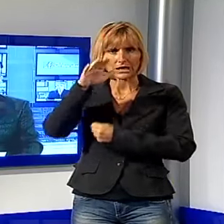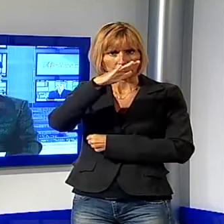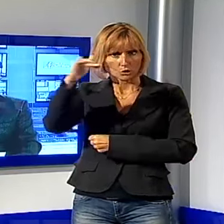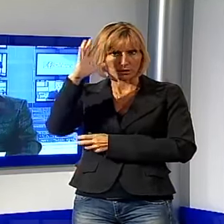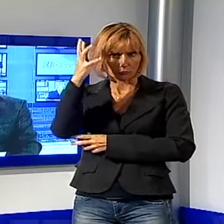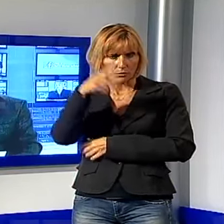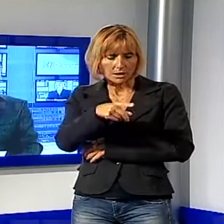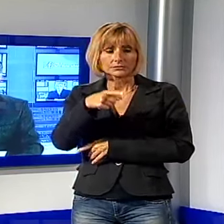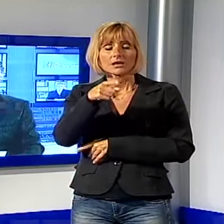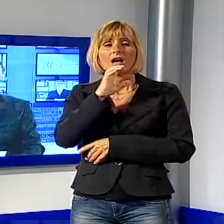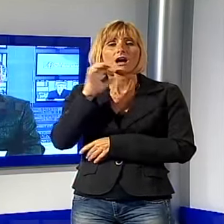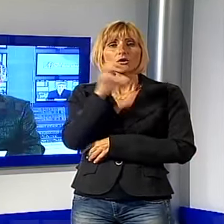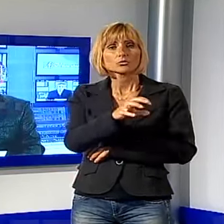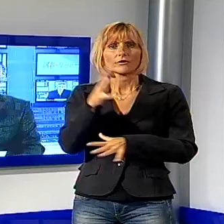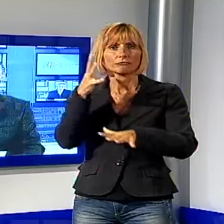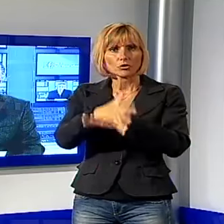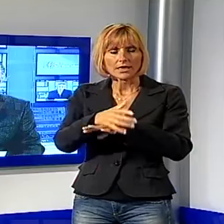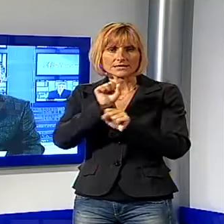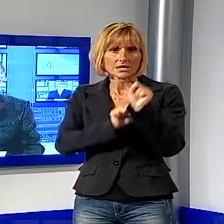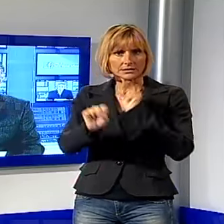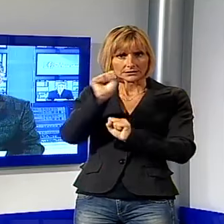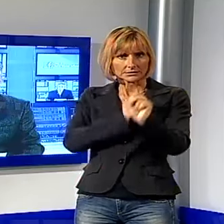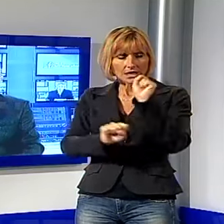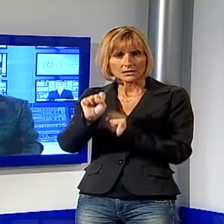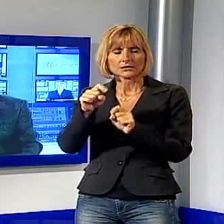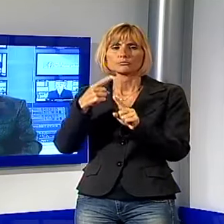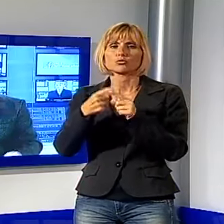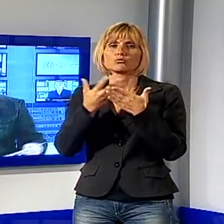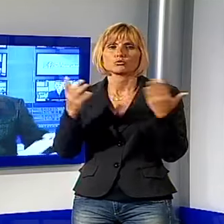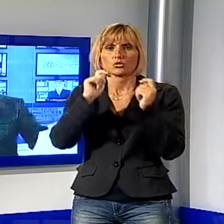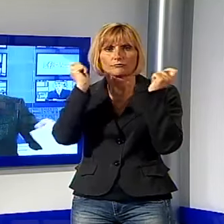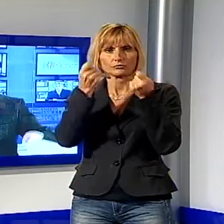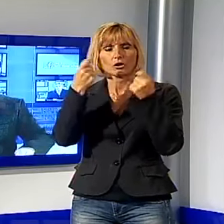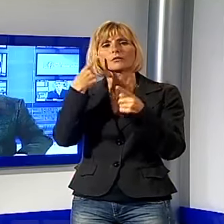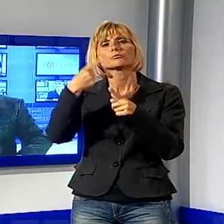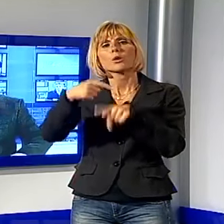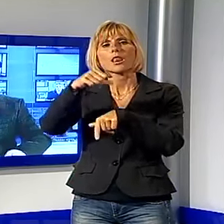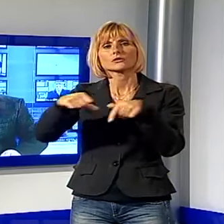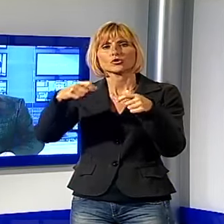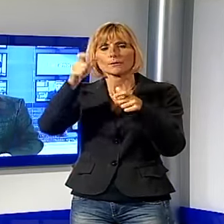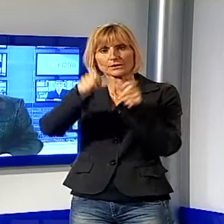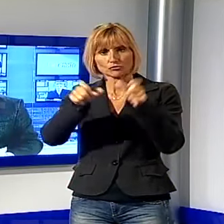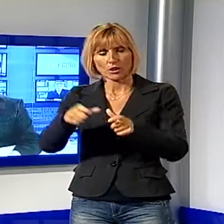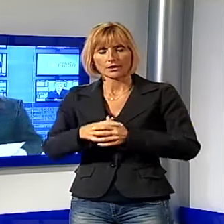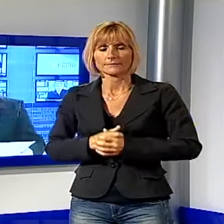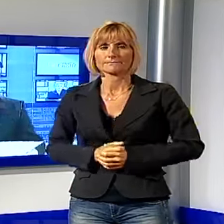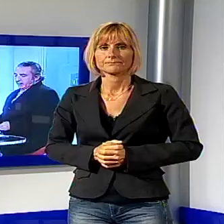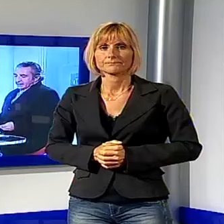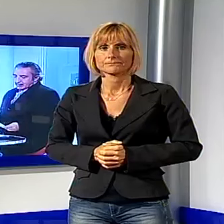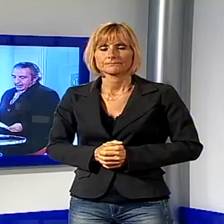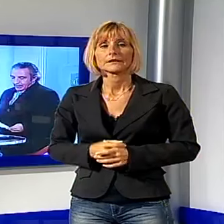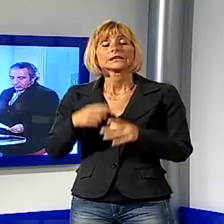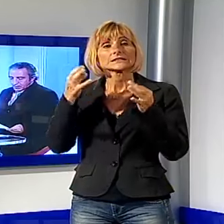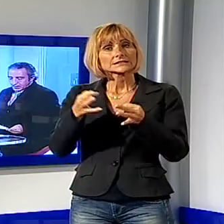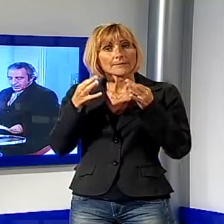sono di violenza, resistenza, oltraggio a pubblico ufficiale e lesioni personali. I carabinieri hanno arrestato in